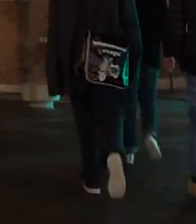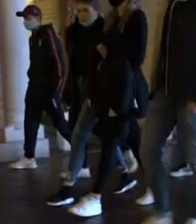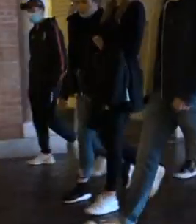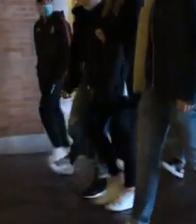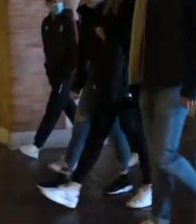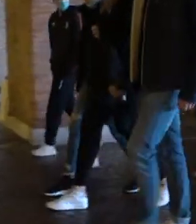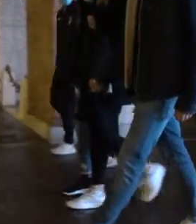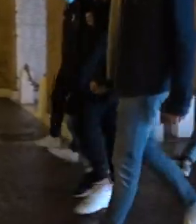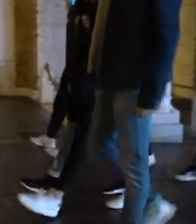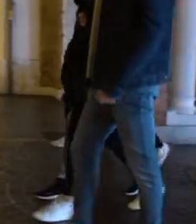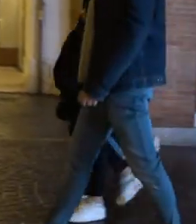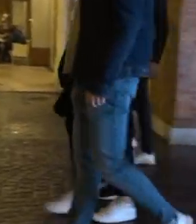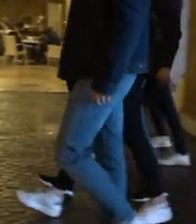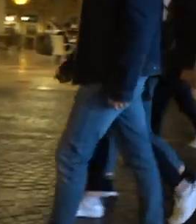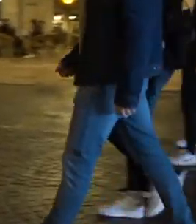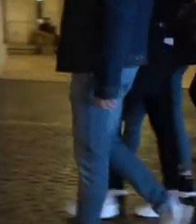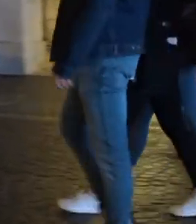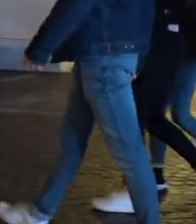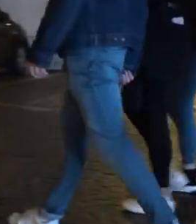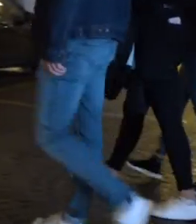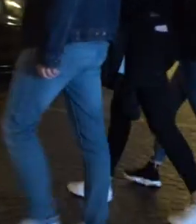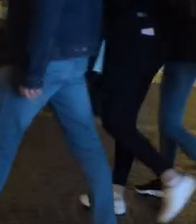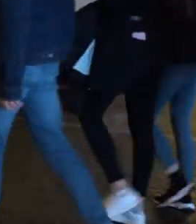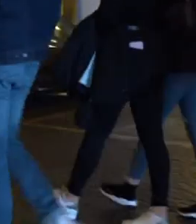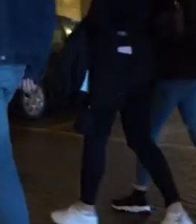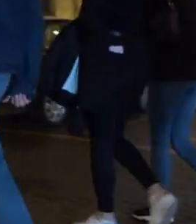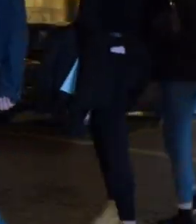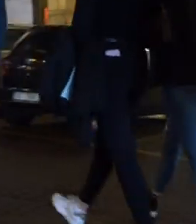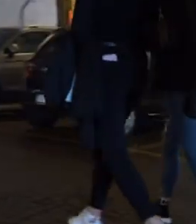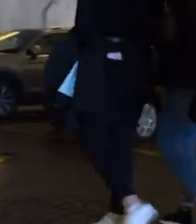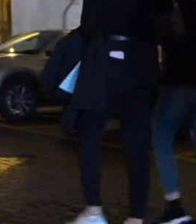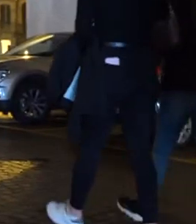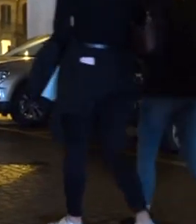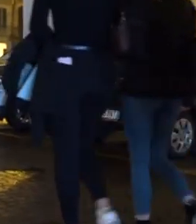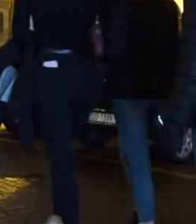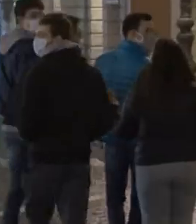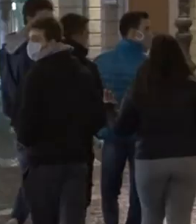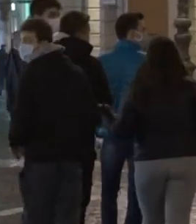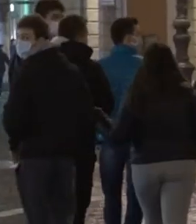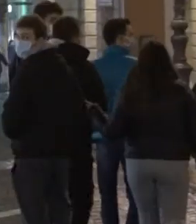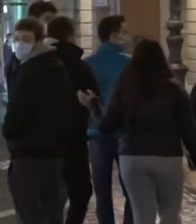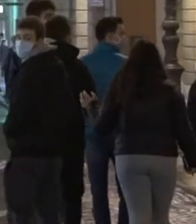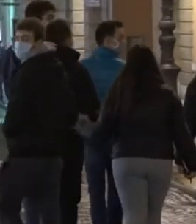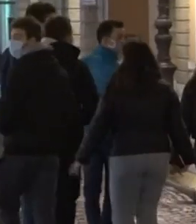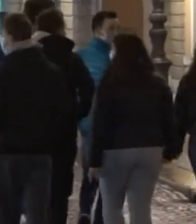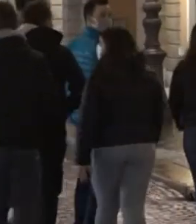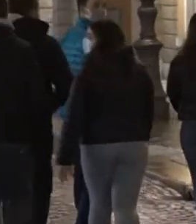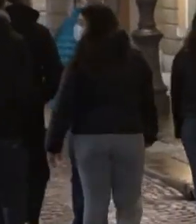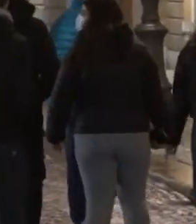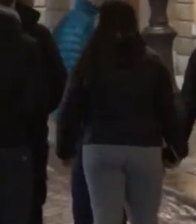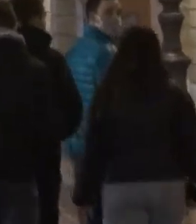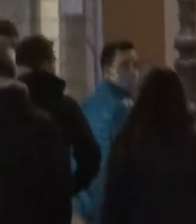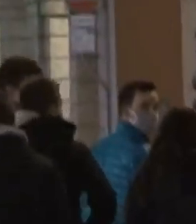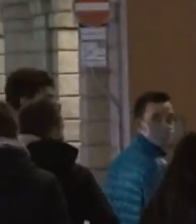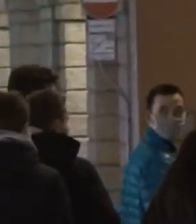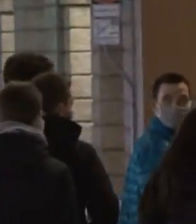gialla con annessi assembramenti e sprizze di massa, la linea è chiara, si valuta un'ordinanza con i sindaci che potrebbe entrare in vigore entro il prossimo